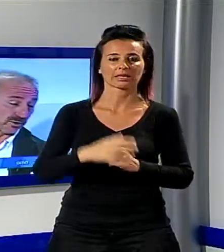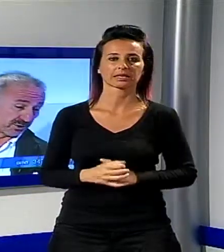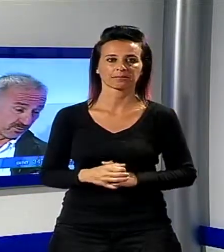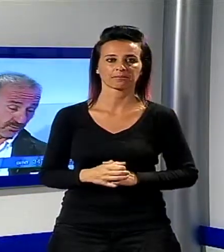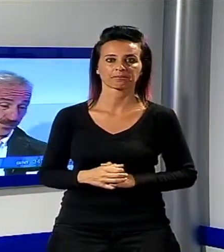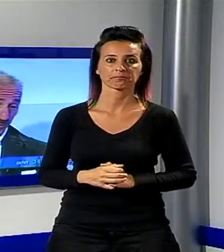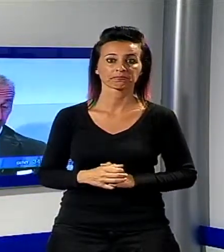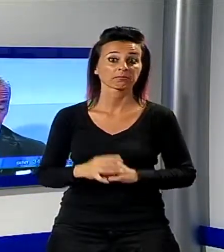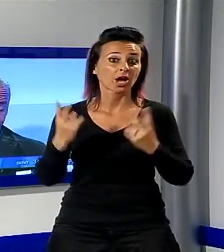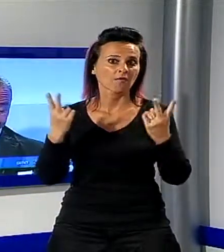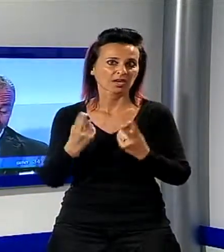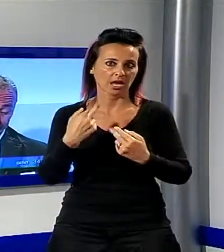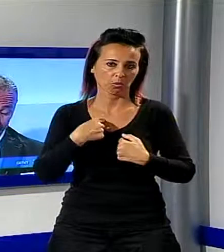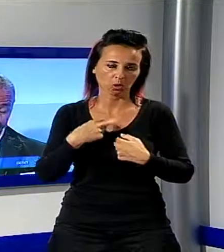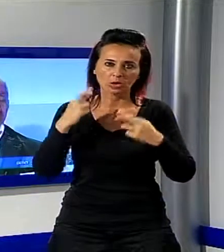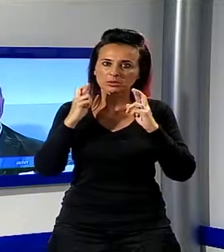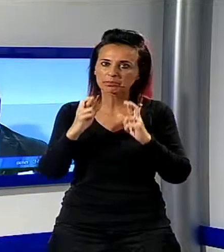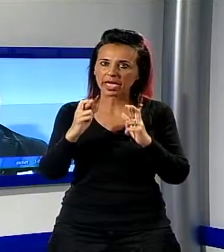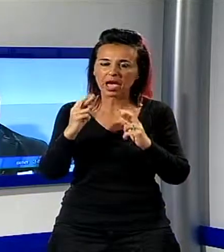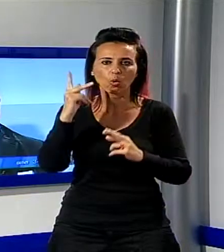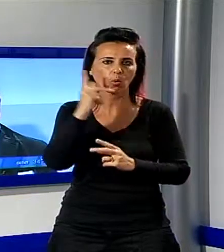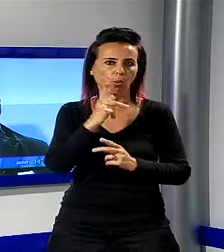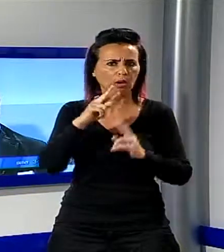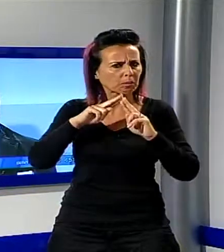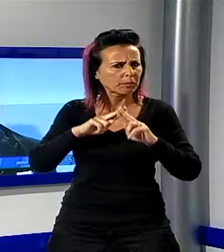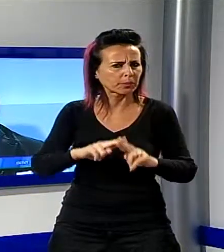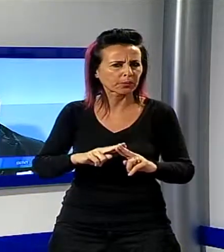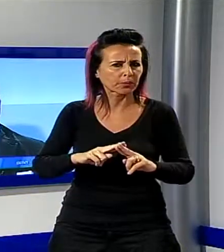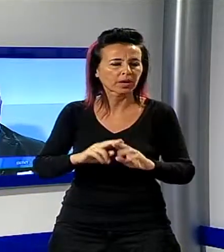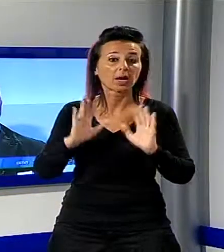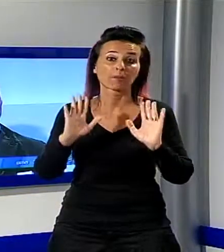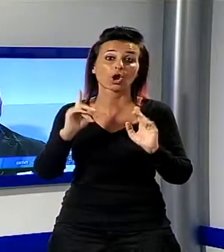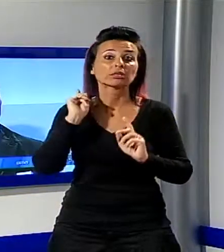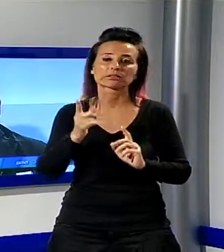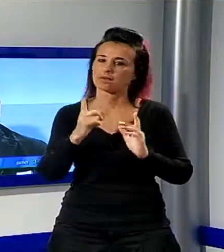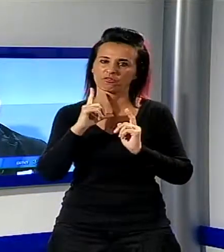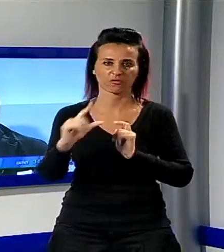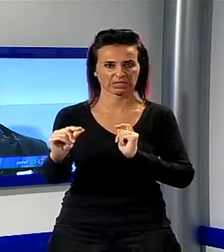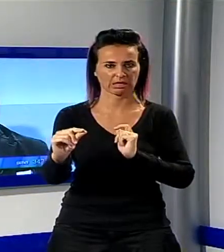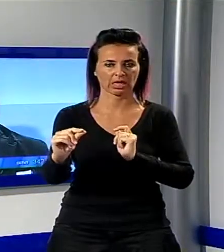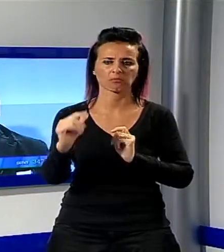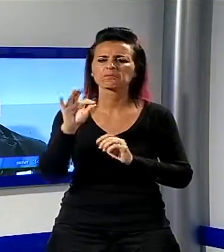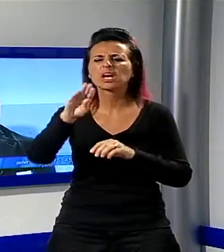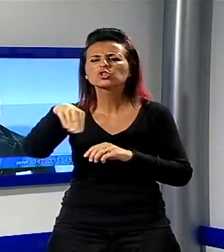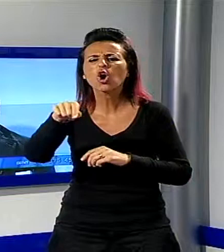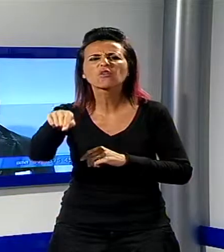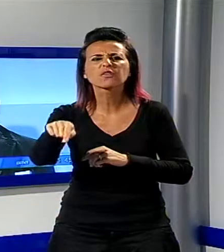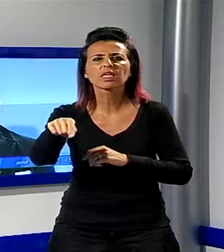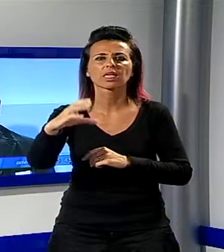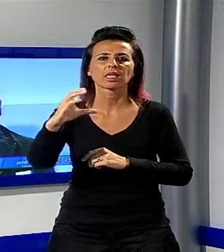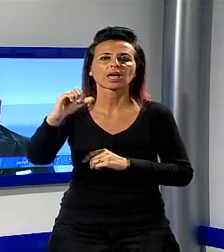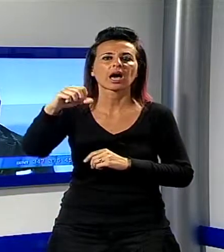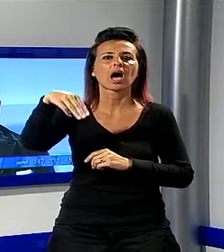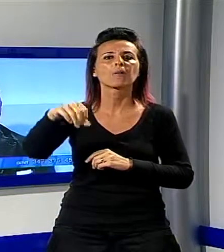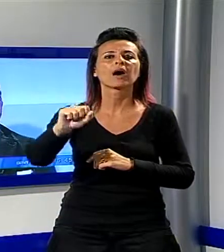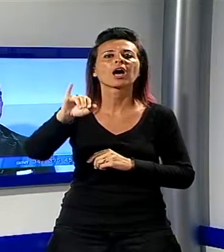spero di non lasciare Luca, però se dovessi lasciare Luca sicuramente sarà Camaiore, perché dove nasce 28 anni